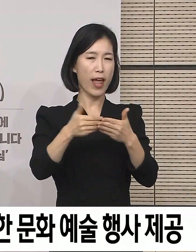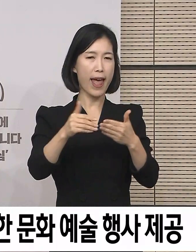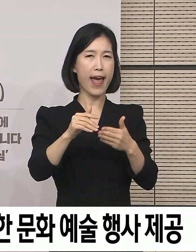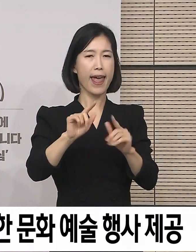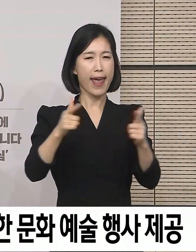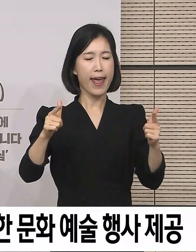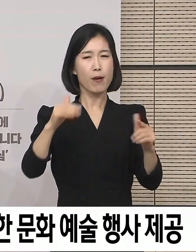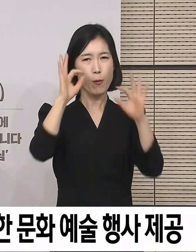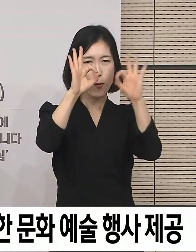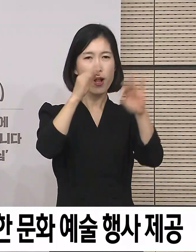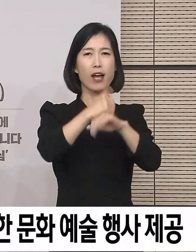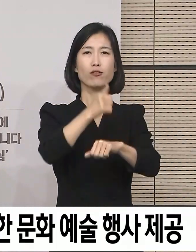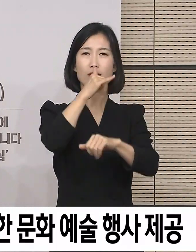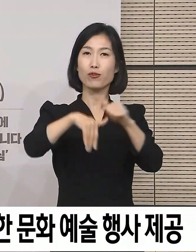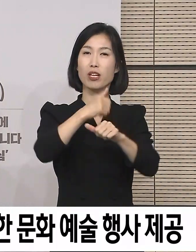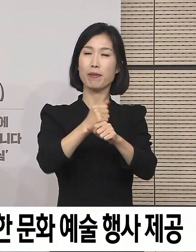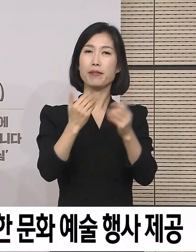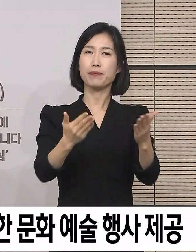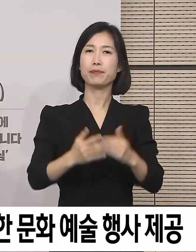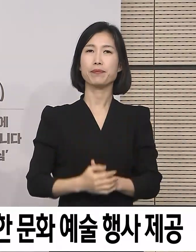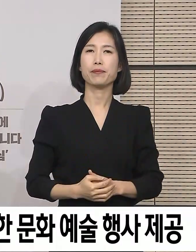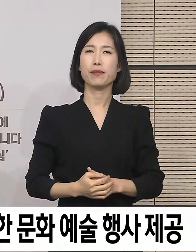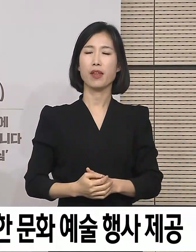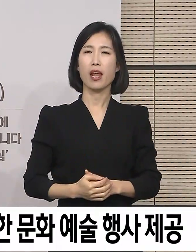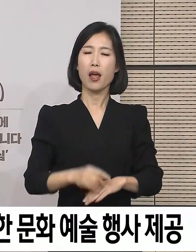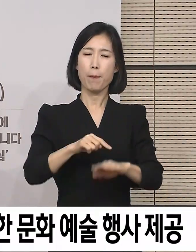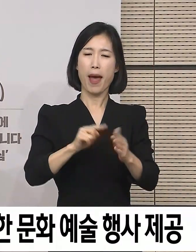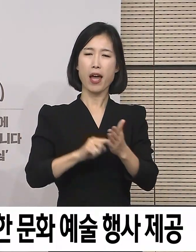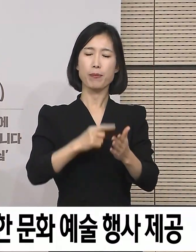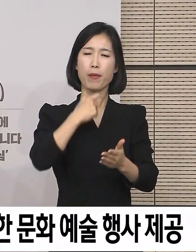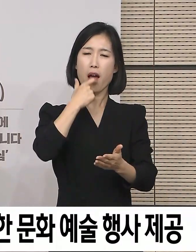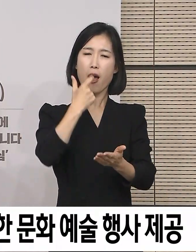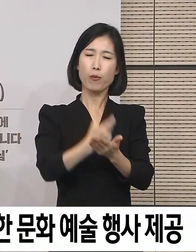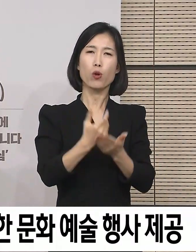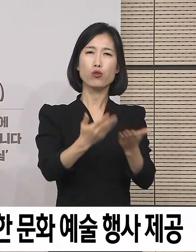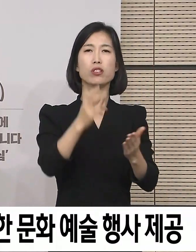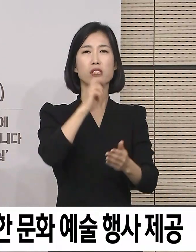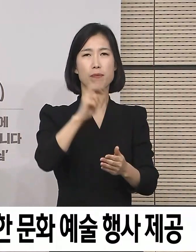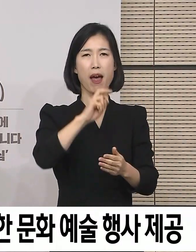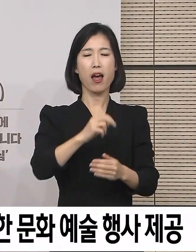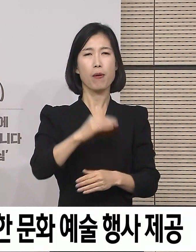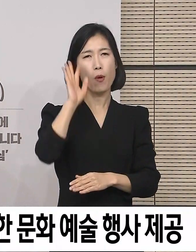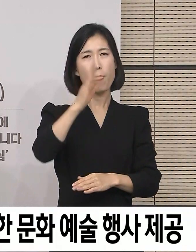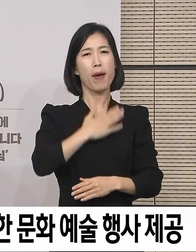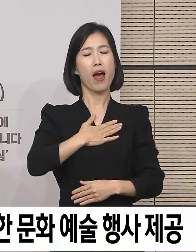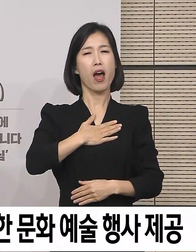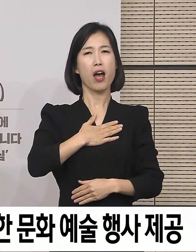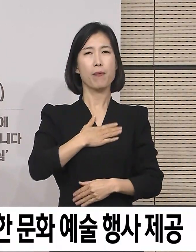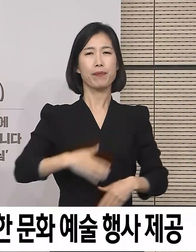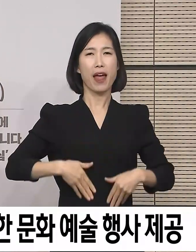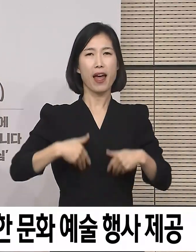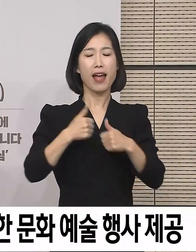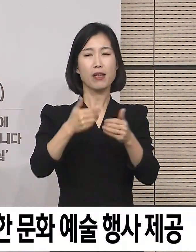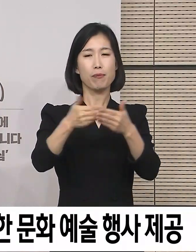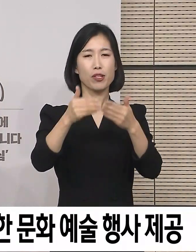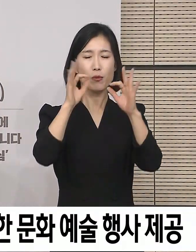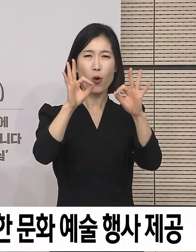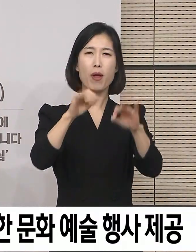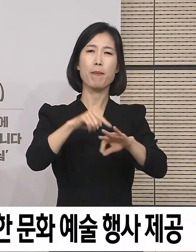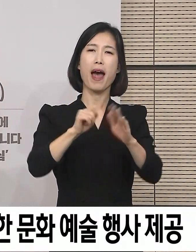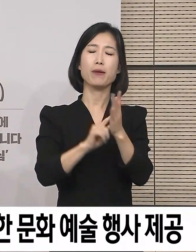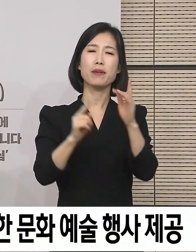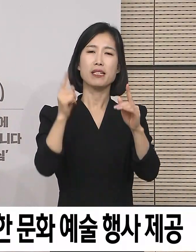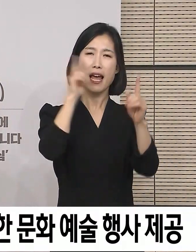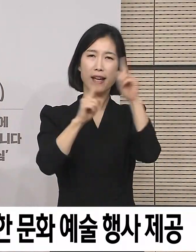준비하겠습니다. 마음을 울리는 음악, 그림과 같은 예술은 사람들에게 큰 감동을 주고 마음의